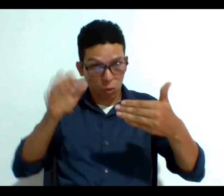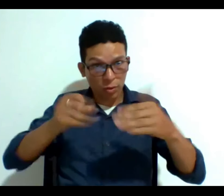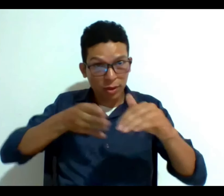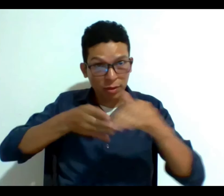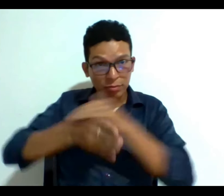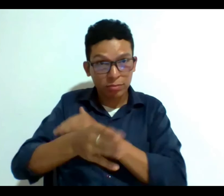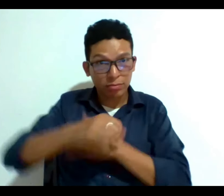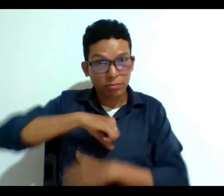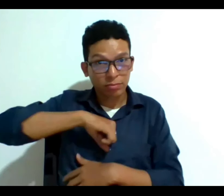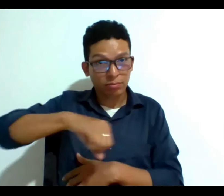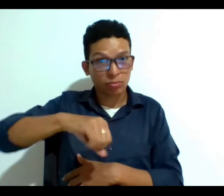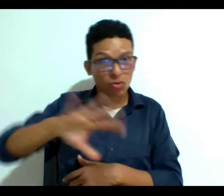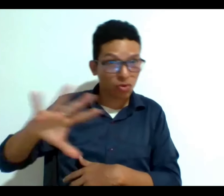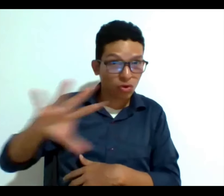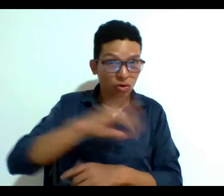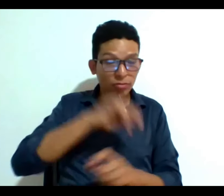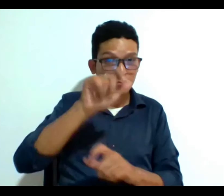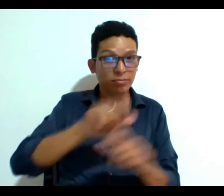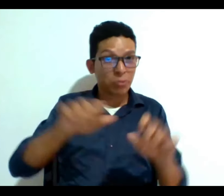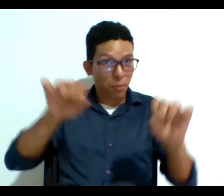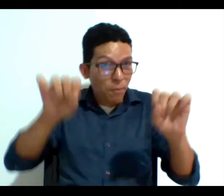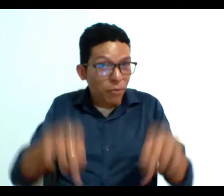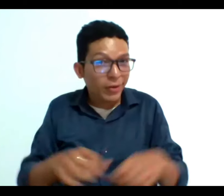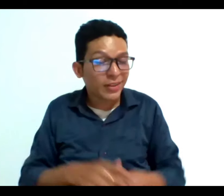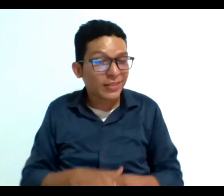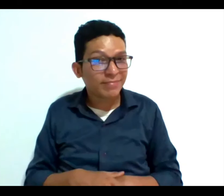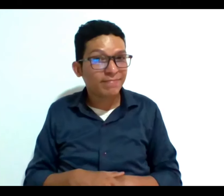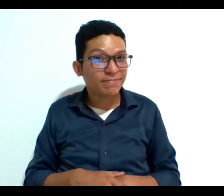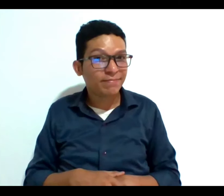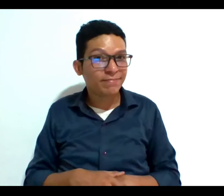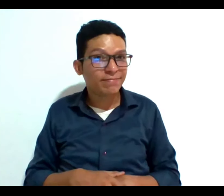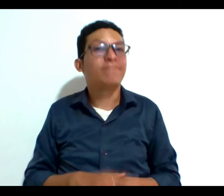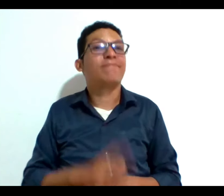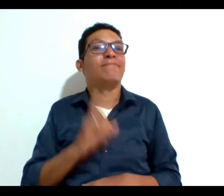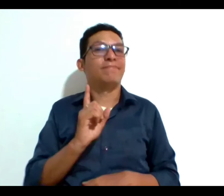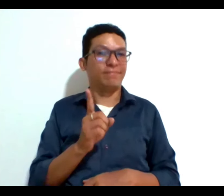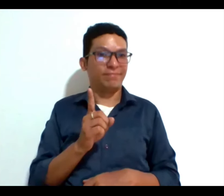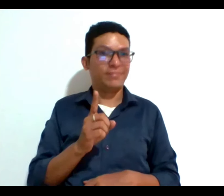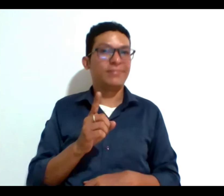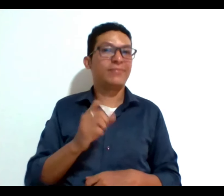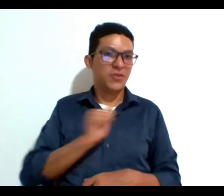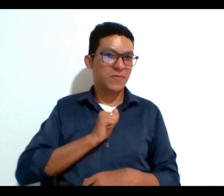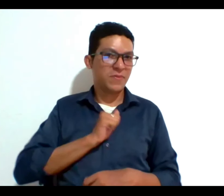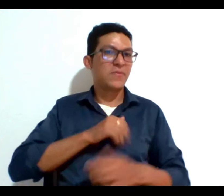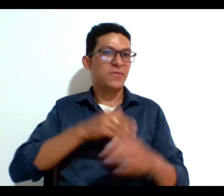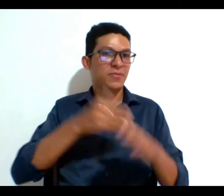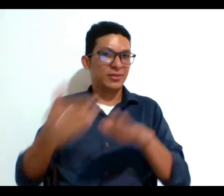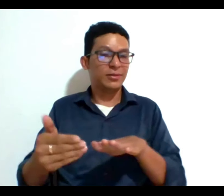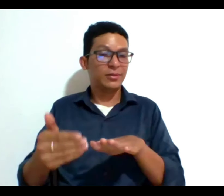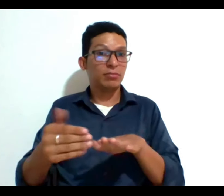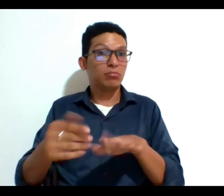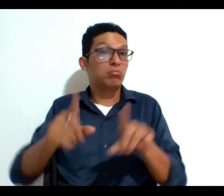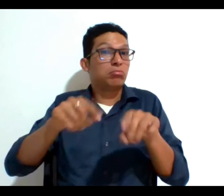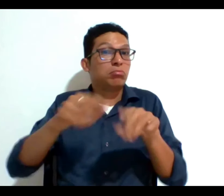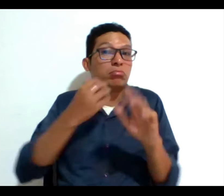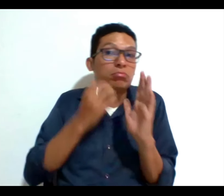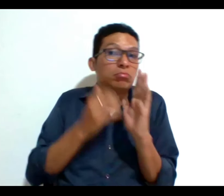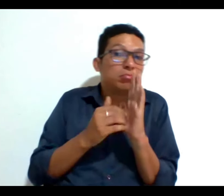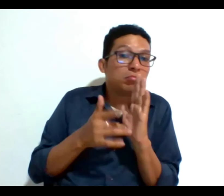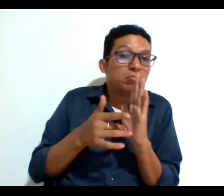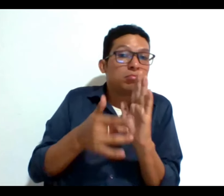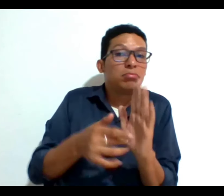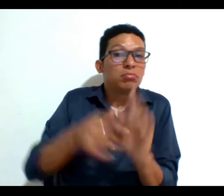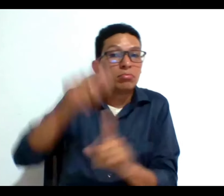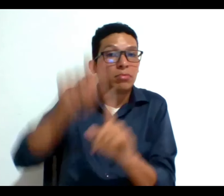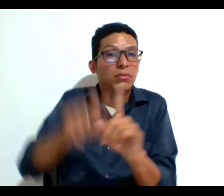al que tenemos derecho todas las personas? en este caso es eutanasia específicamente pero también podemos hablar de una persona